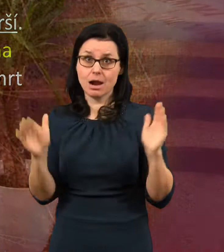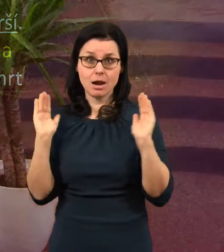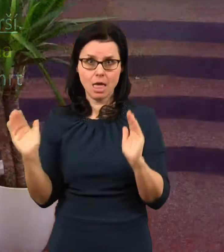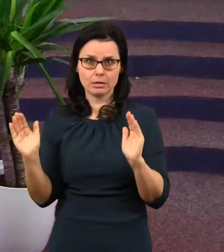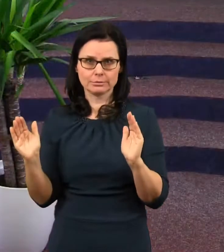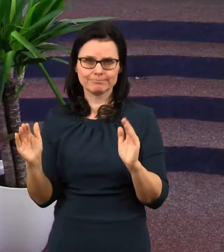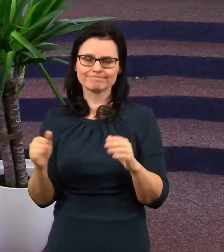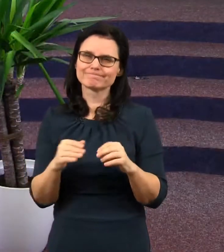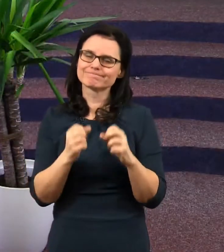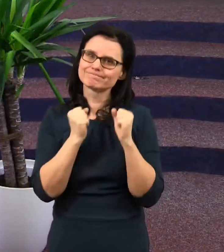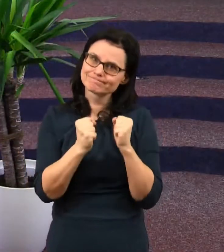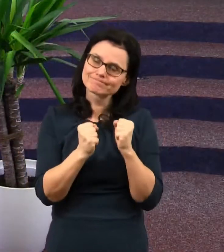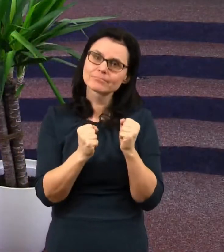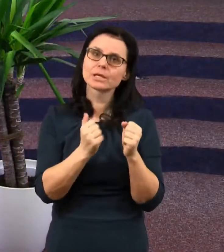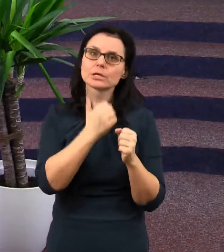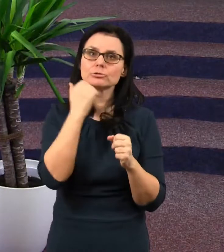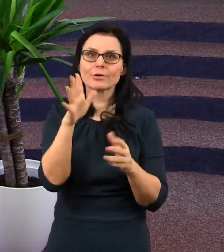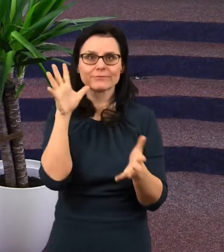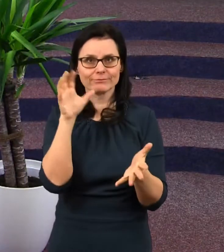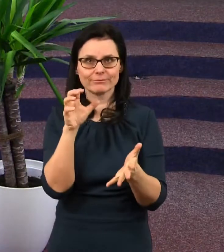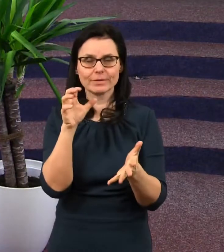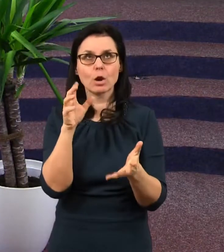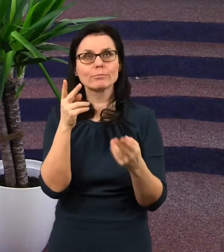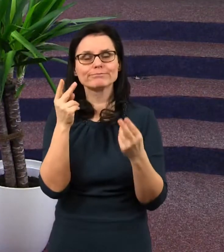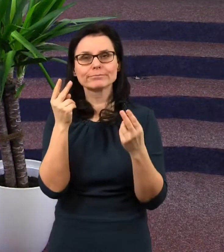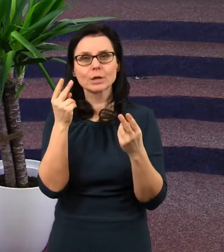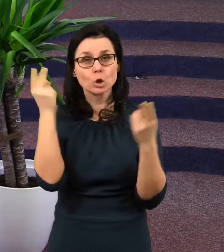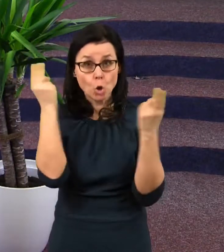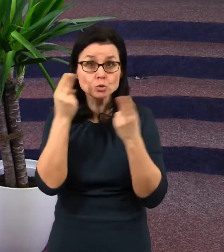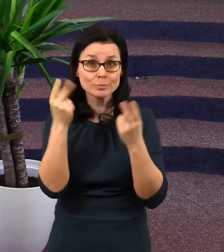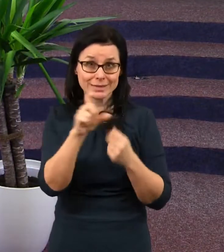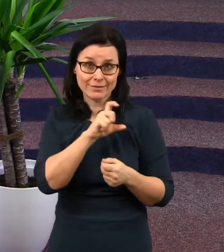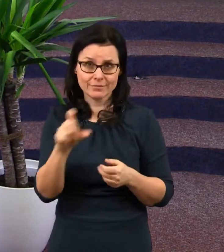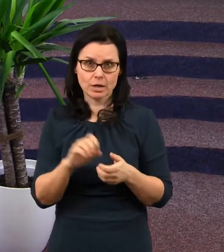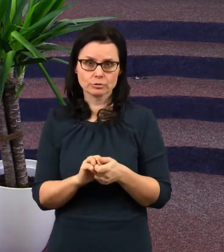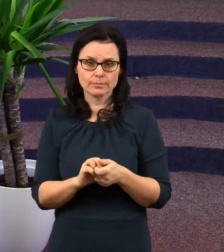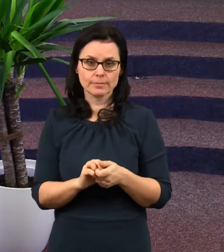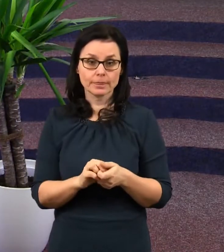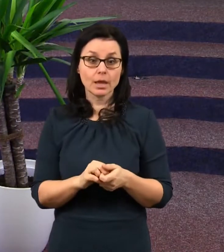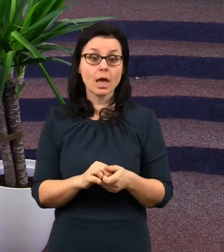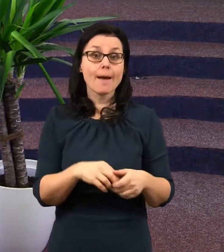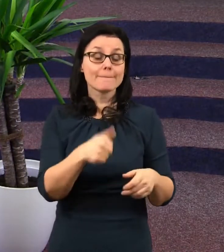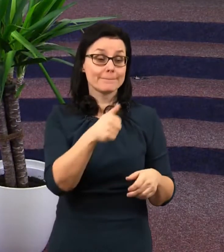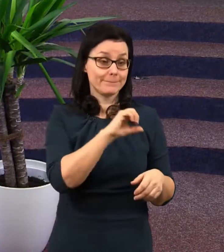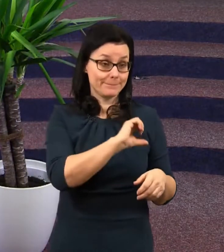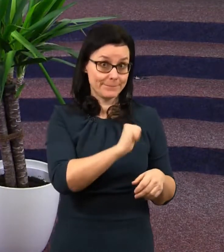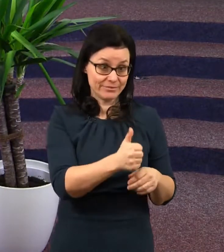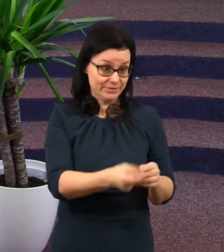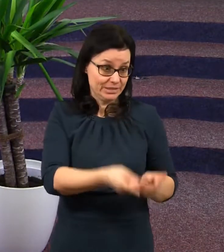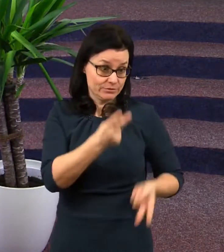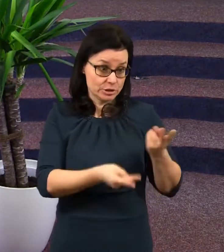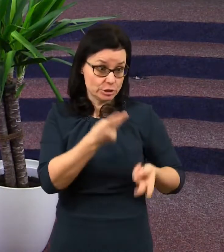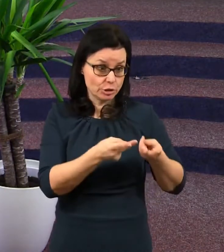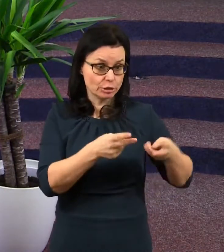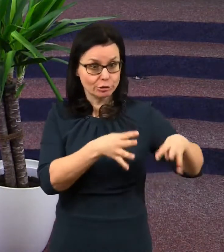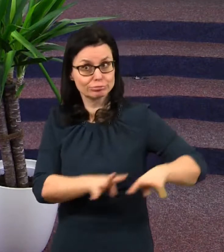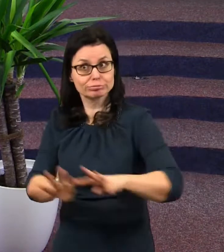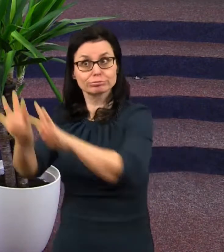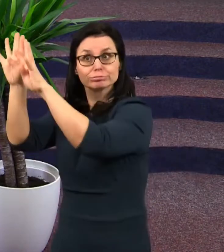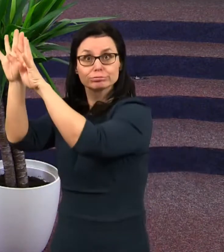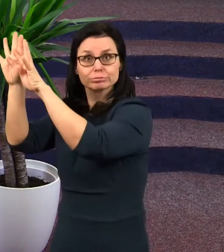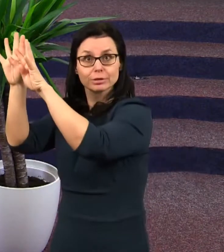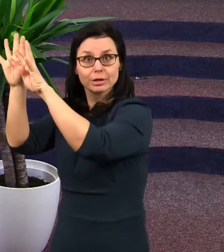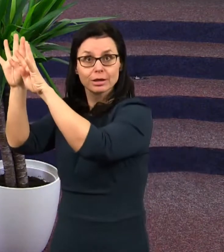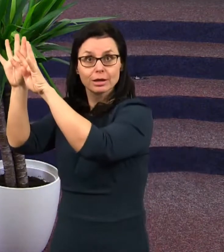že i tomuto verši je možné rozumět. I ostatní mrtví nepovstanou k životu. Nejdřív